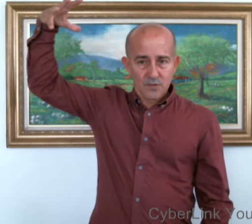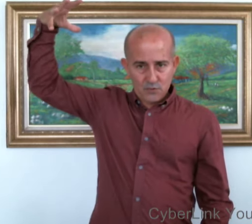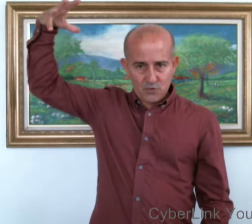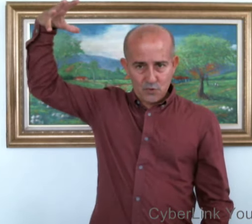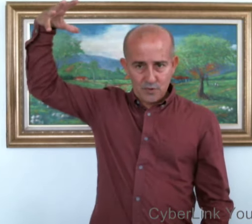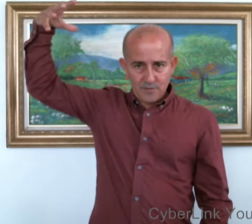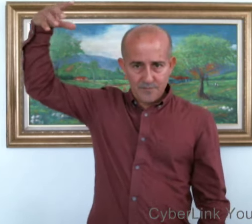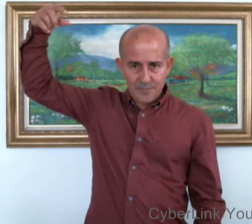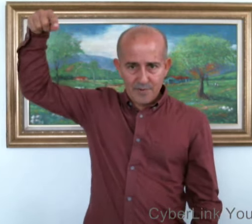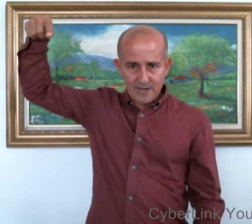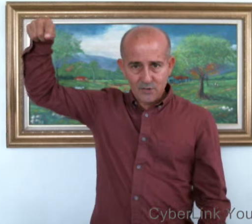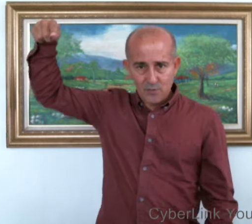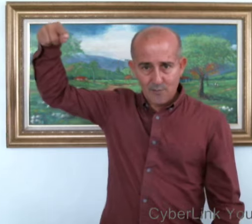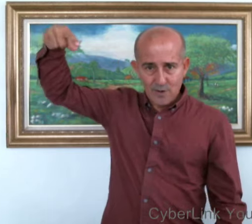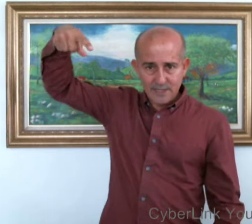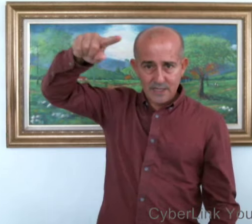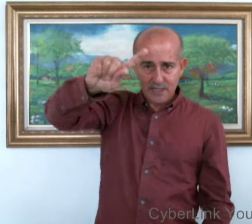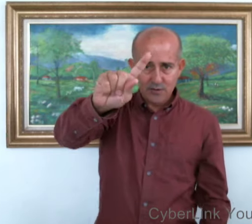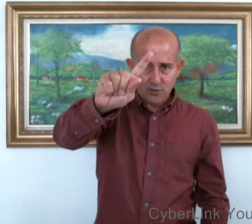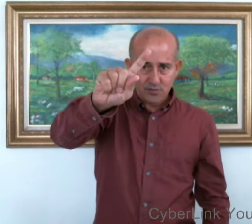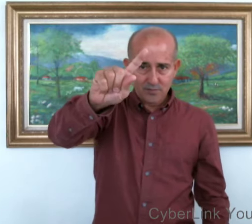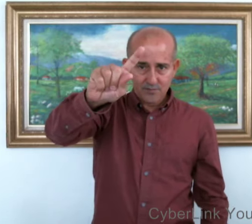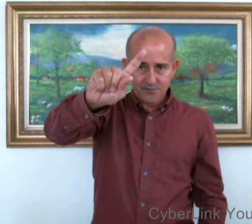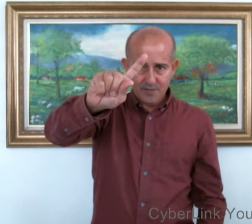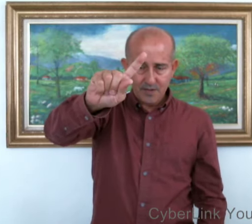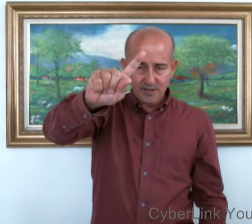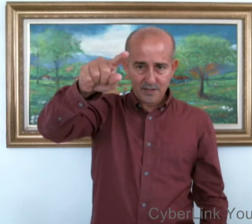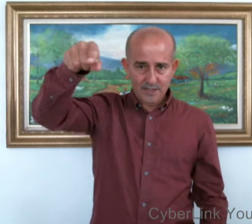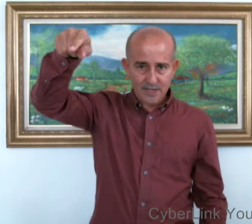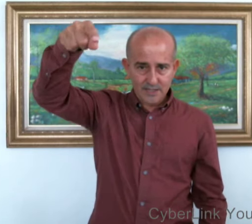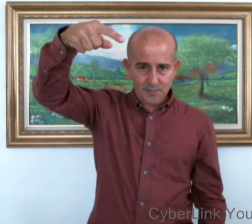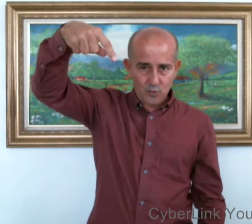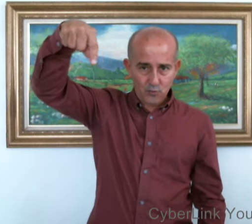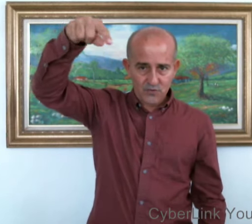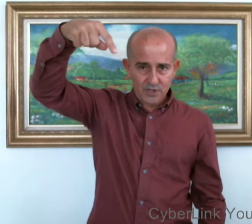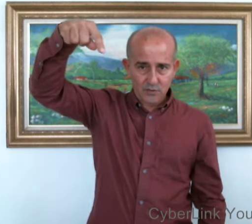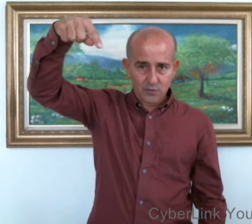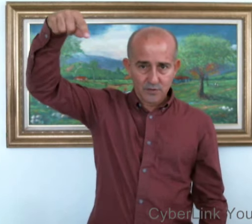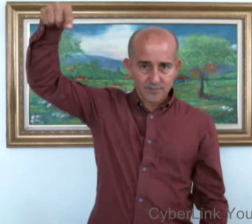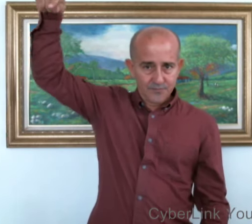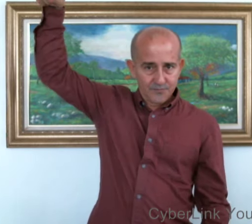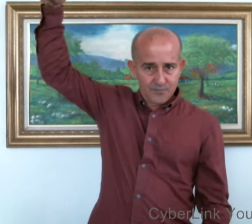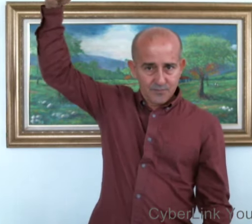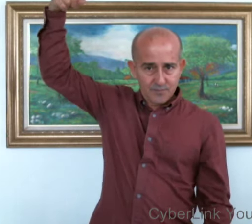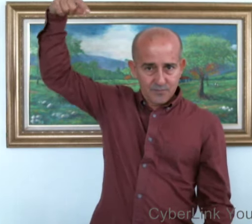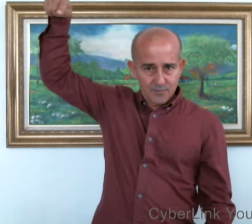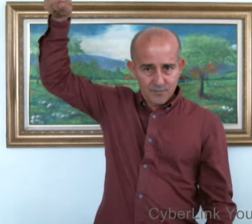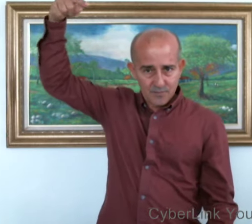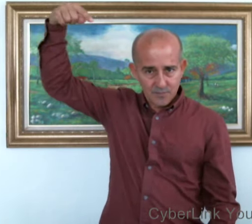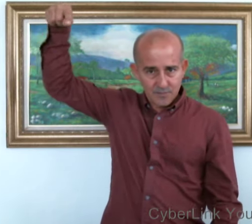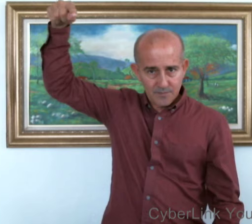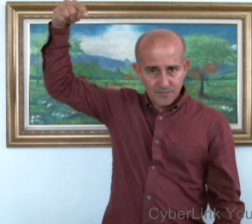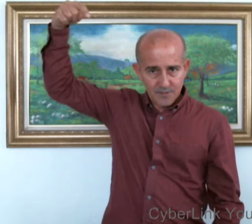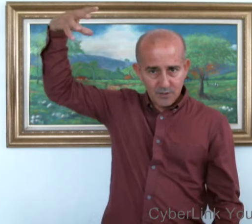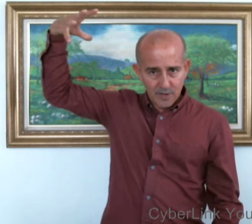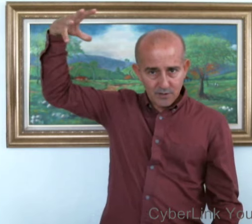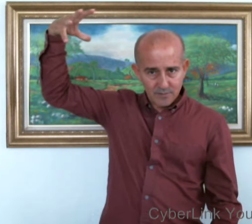Sol. Sol. Sol. sol vamos a hacer el dedo índice y hacemos un círculo. Y luego,